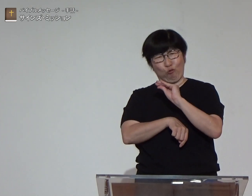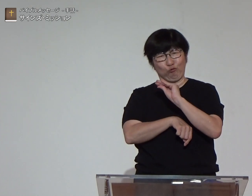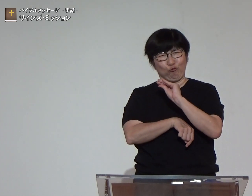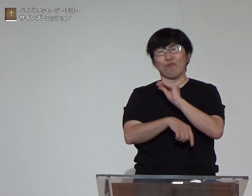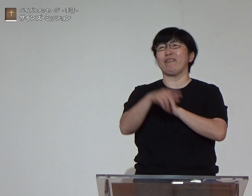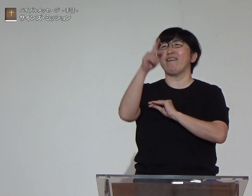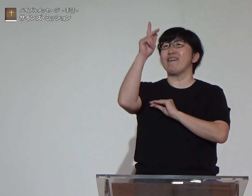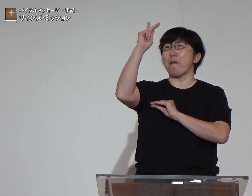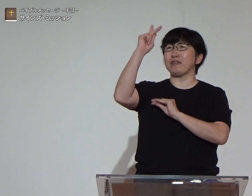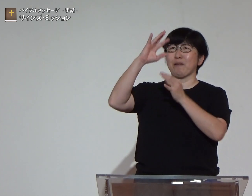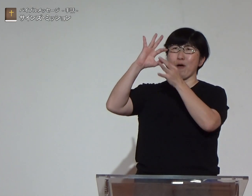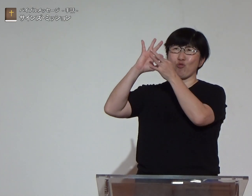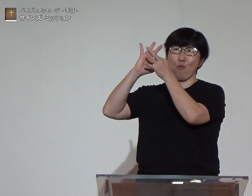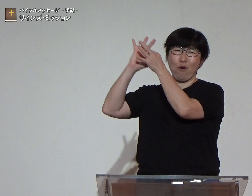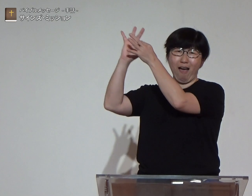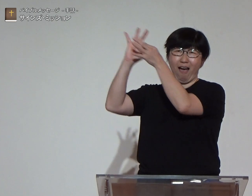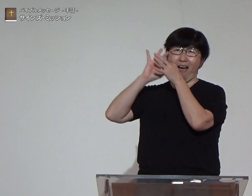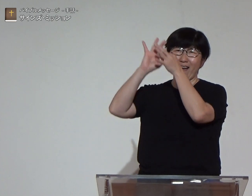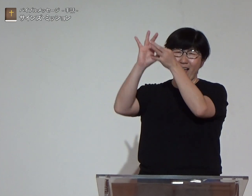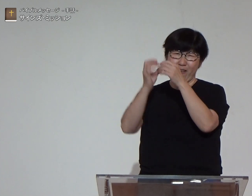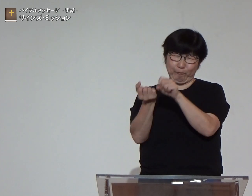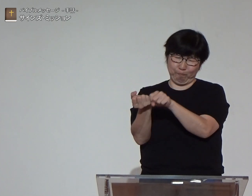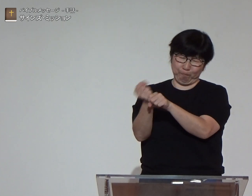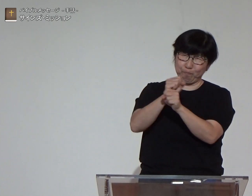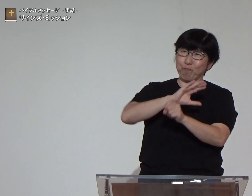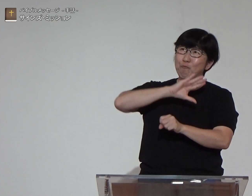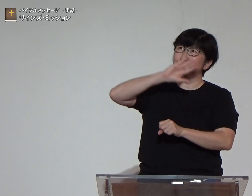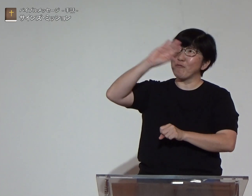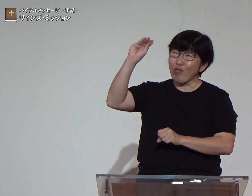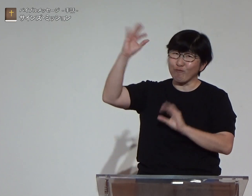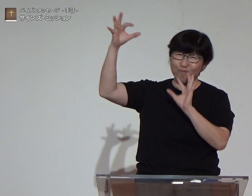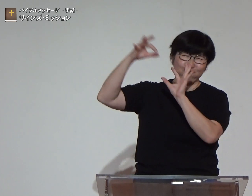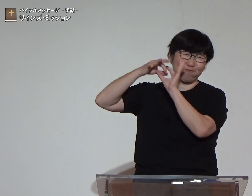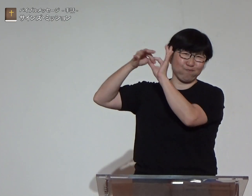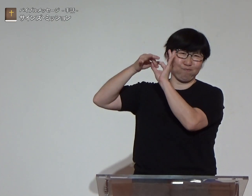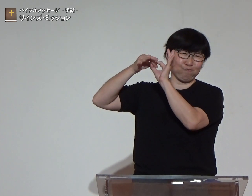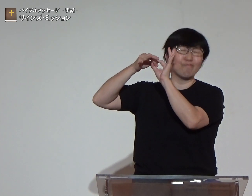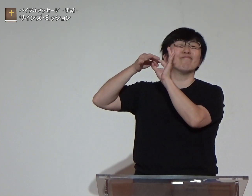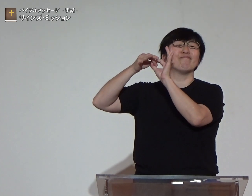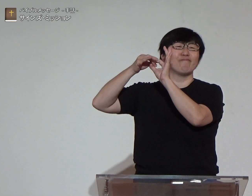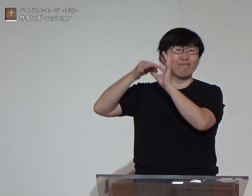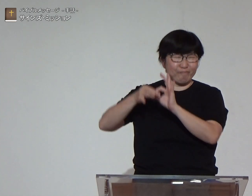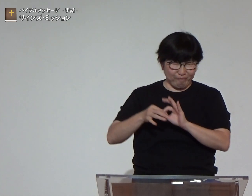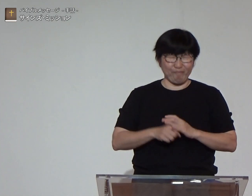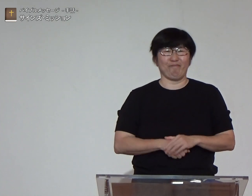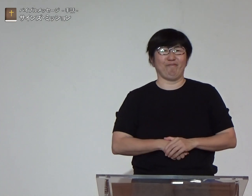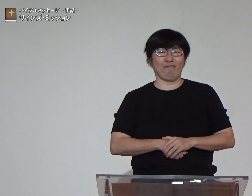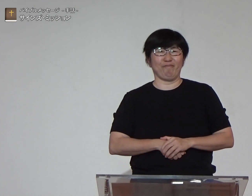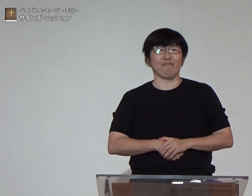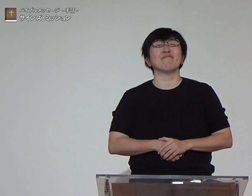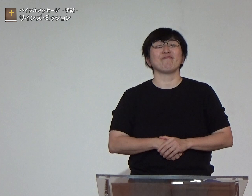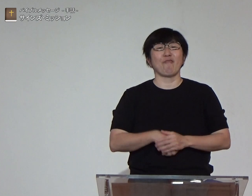度方向転換して神様との関係に戻る神様につながる